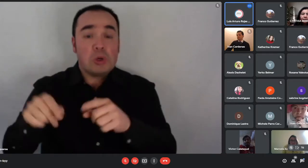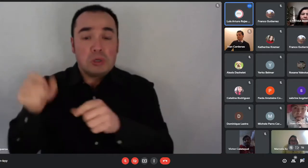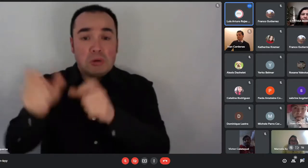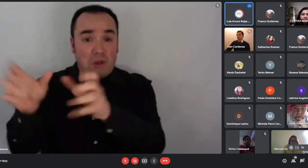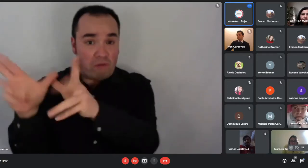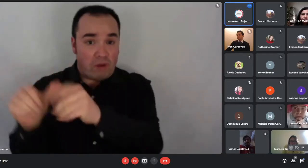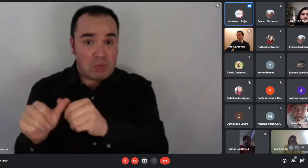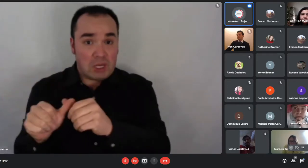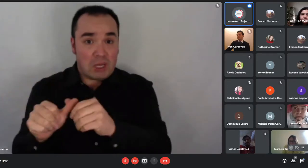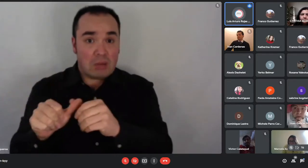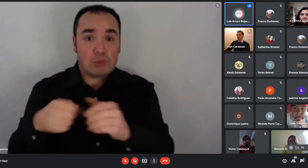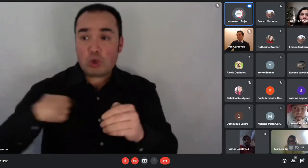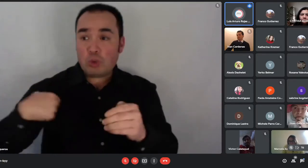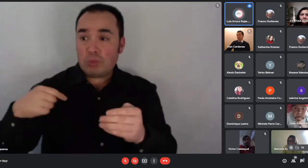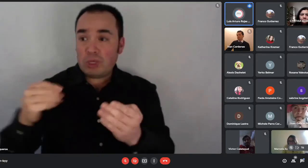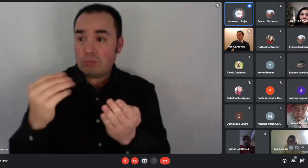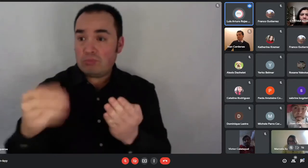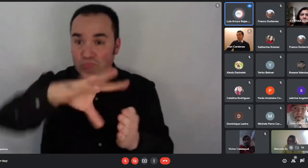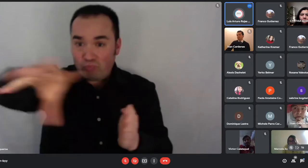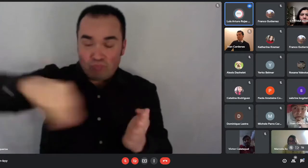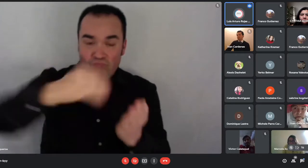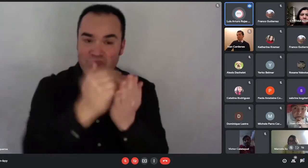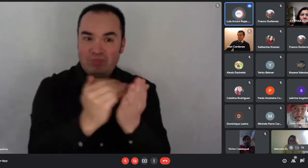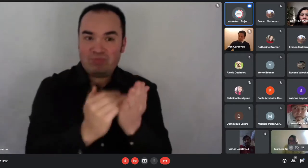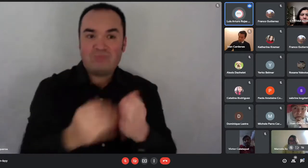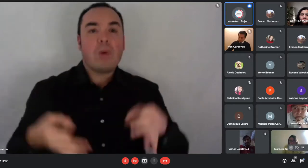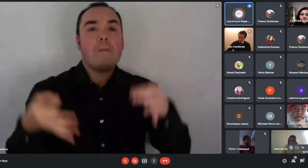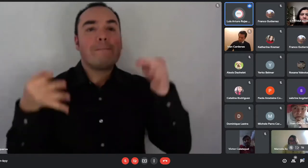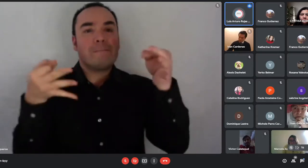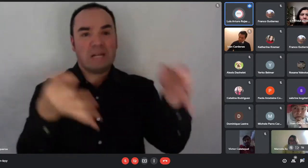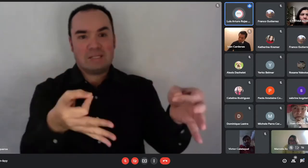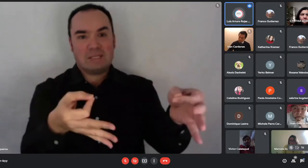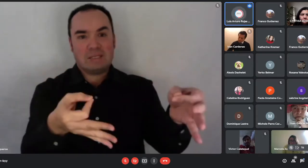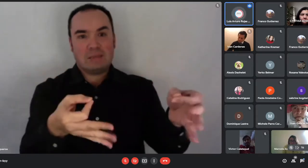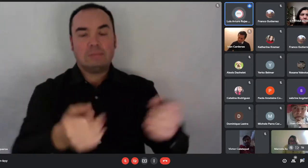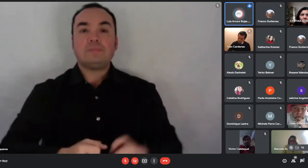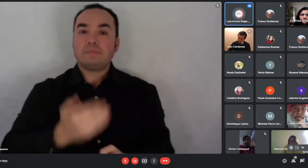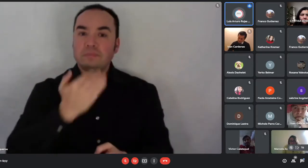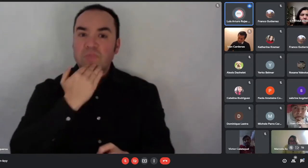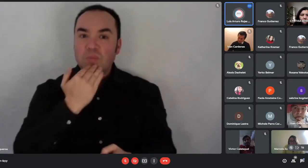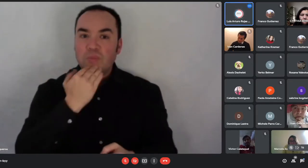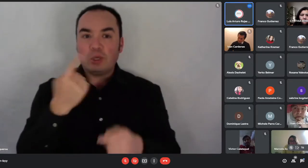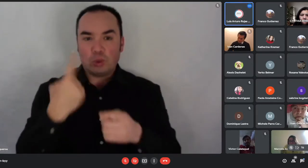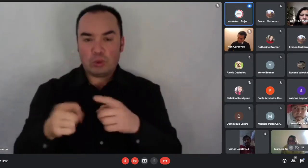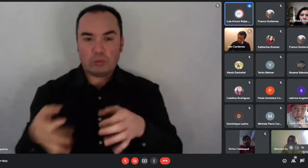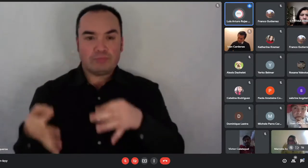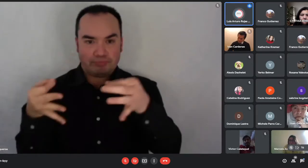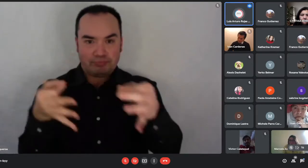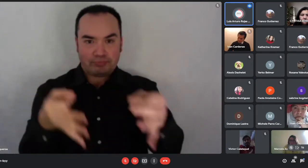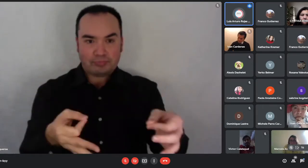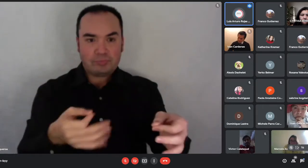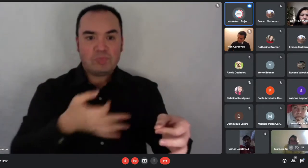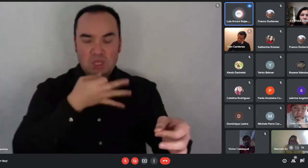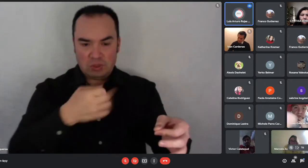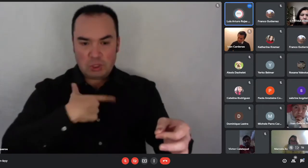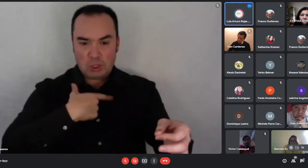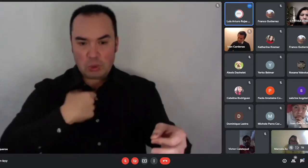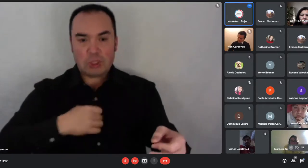una declaración de postulación y un mandato de ahorro. La verdad es que todavía no tenemos